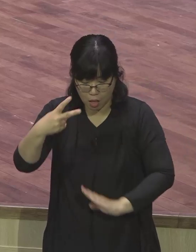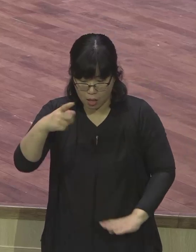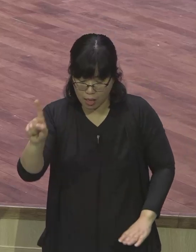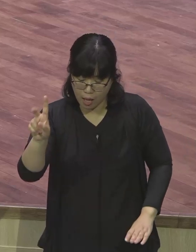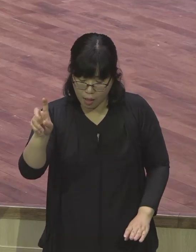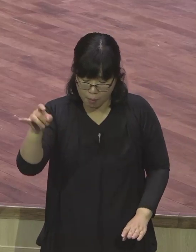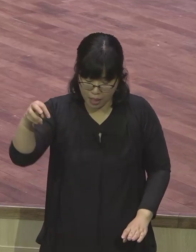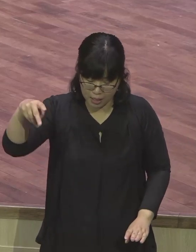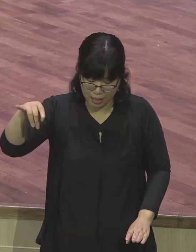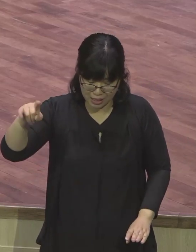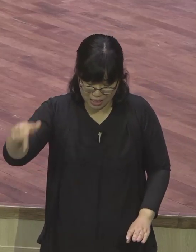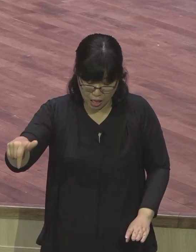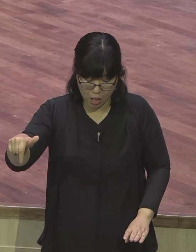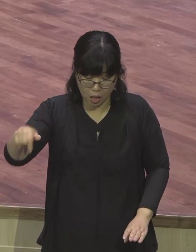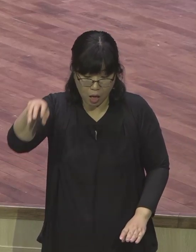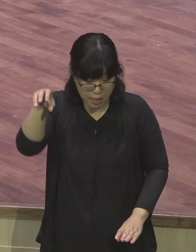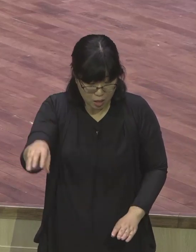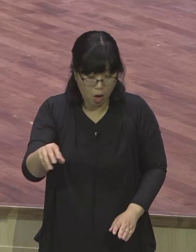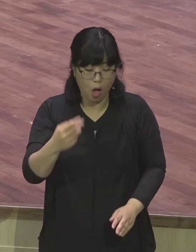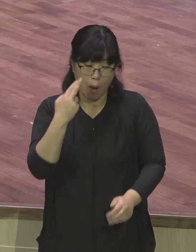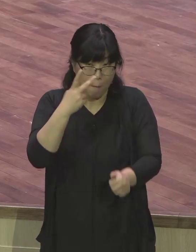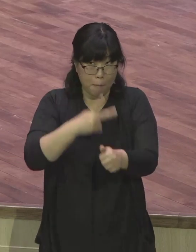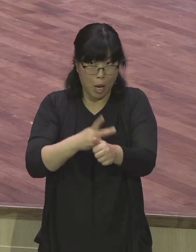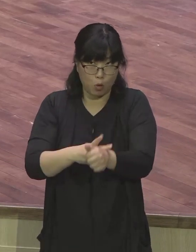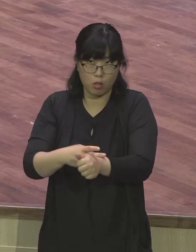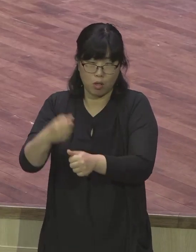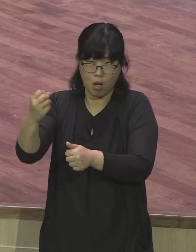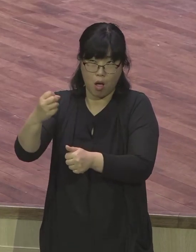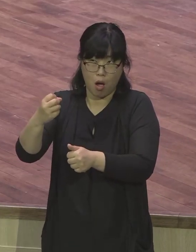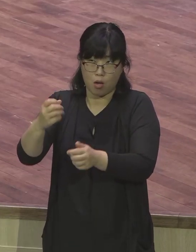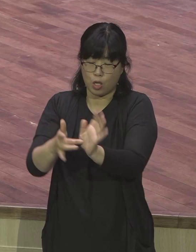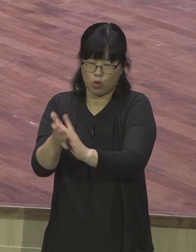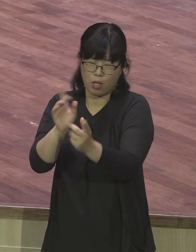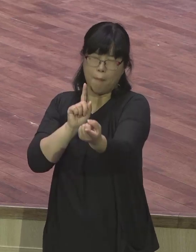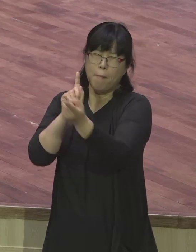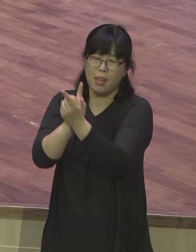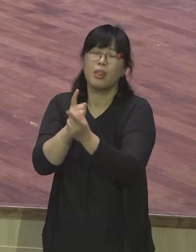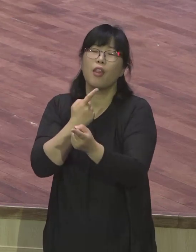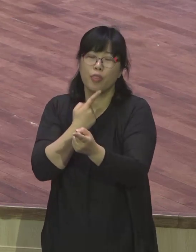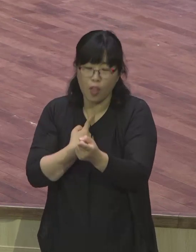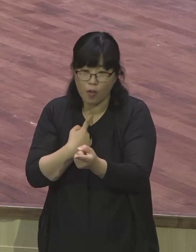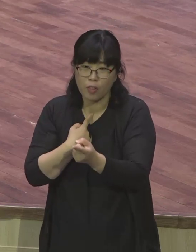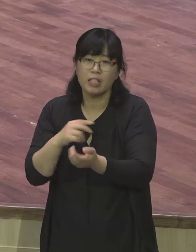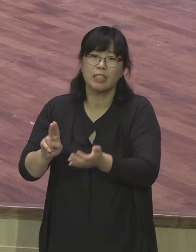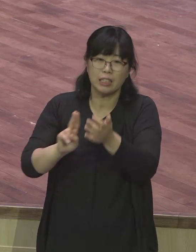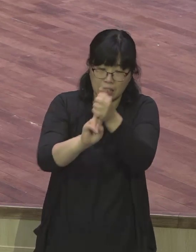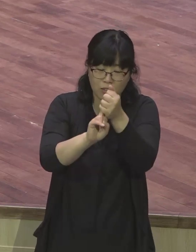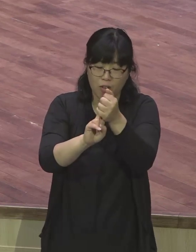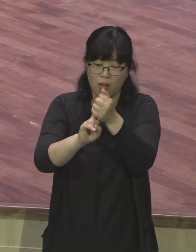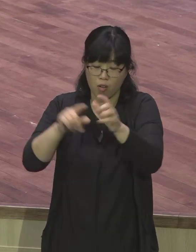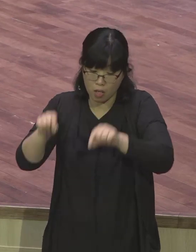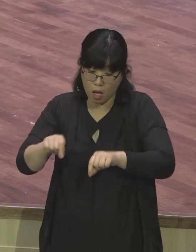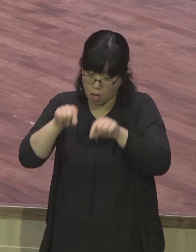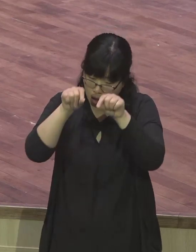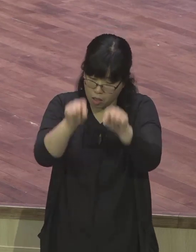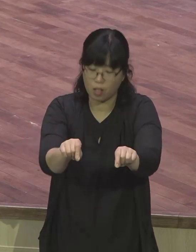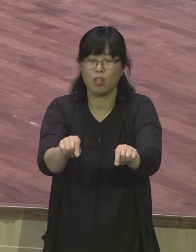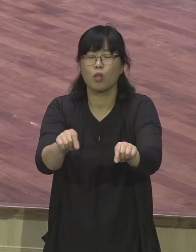어떤 사람은 이 세계 랩런트 대회 비용이 아깝다 라고 말하는 성대님들과 랩런트들도 있습니다 그